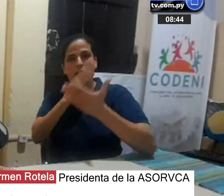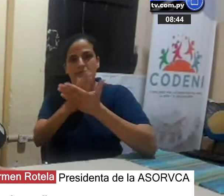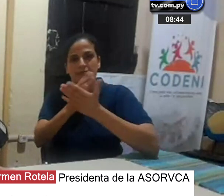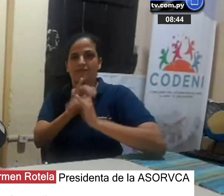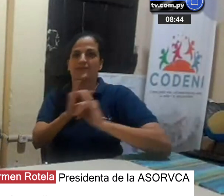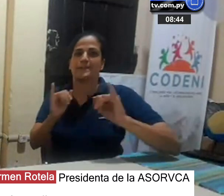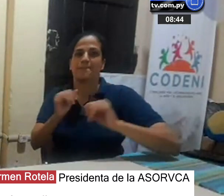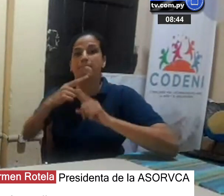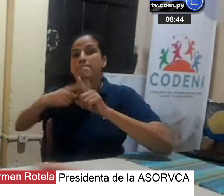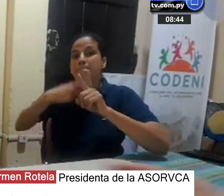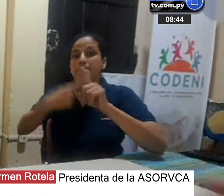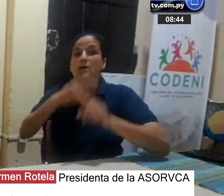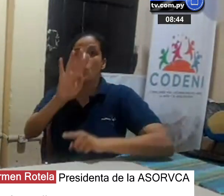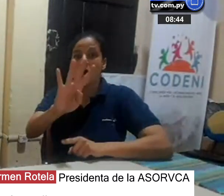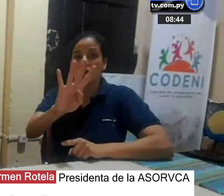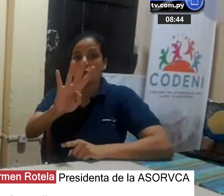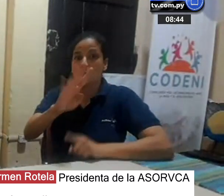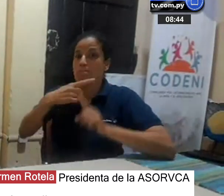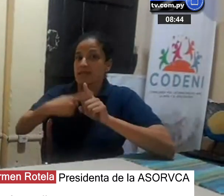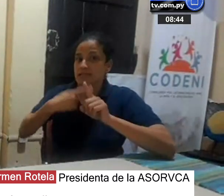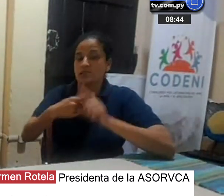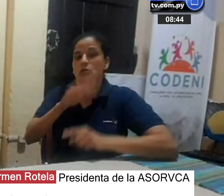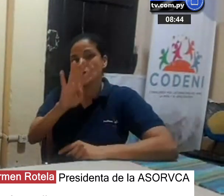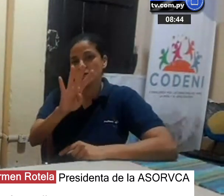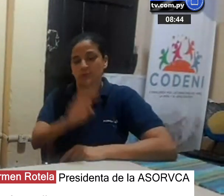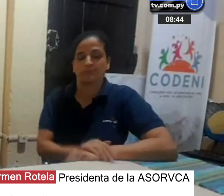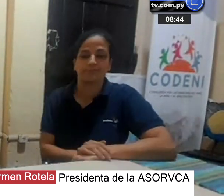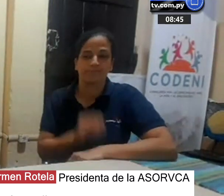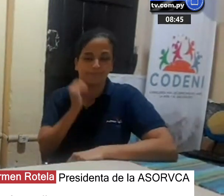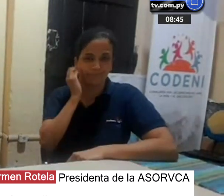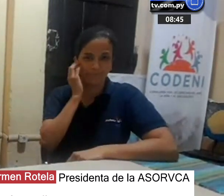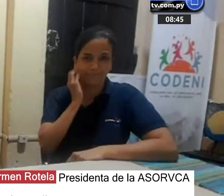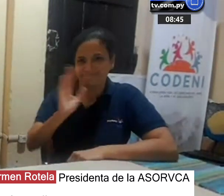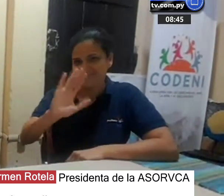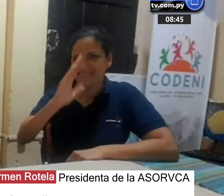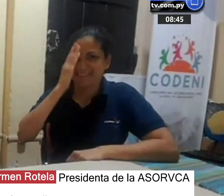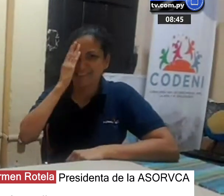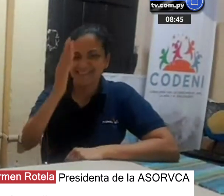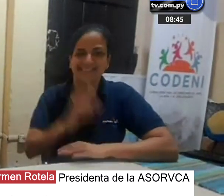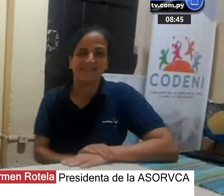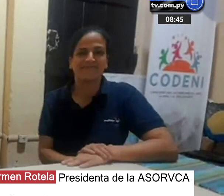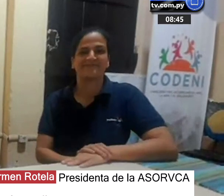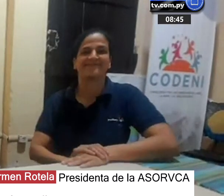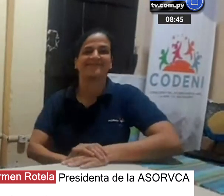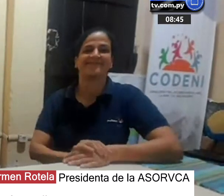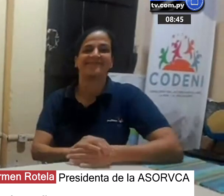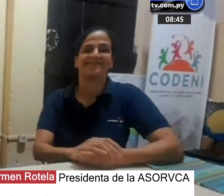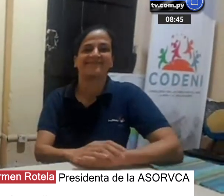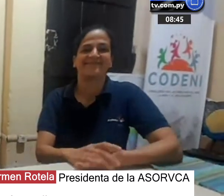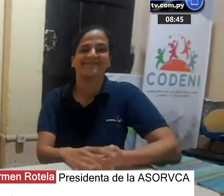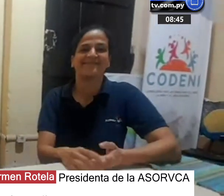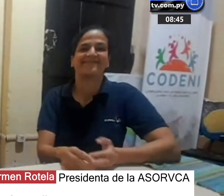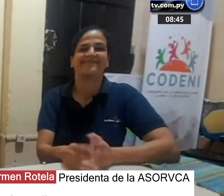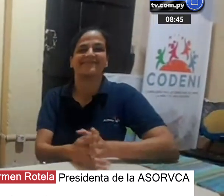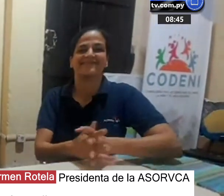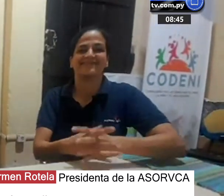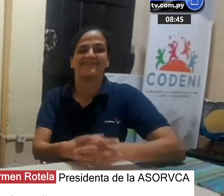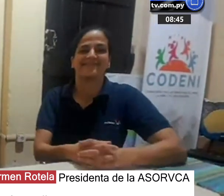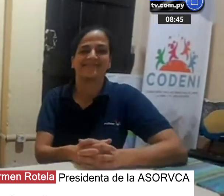es nivel básico, intermedio y avanzado durante cuatro meses. ¿Cuándo inician